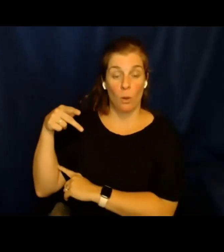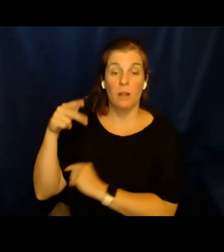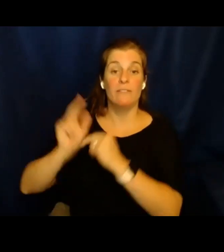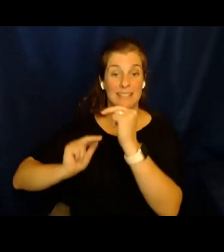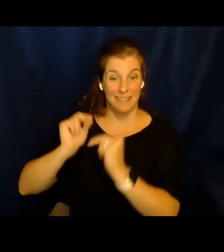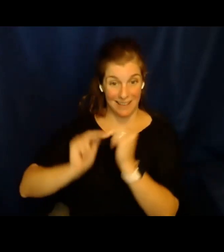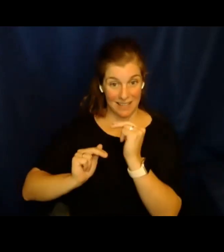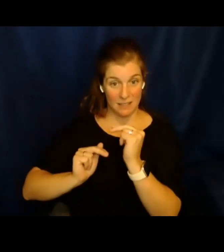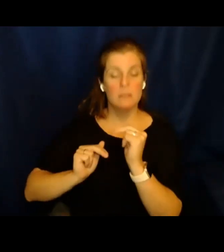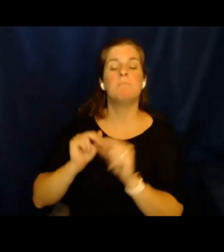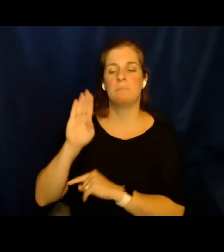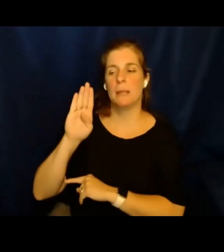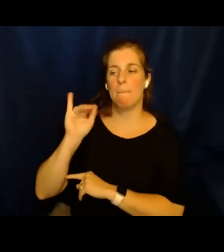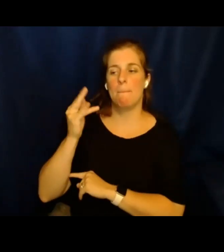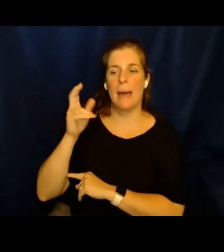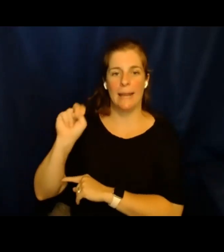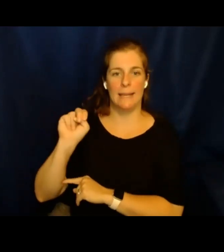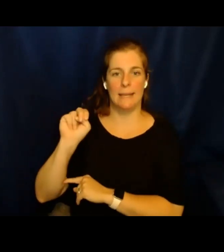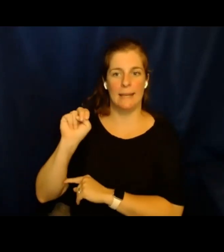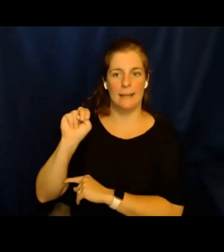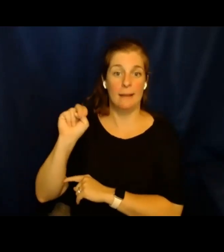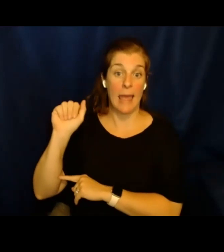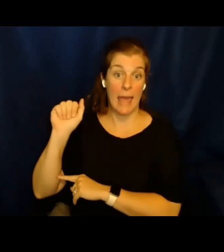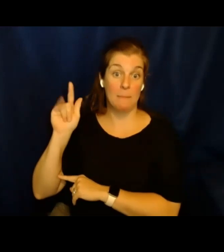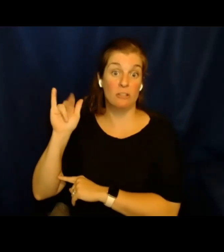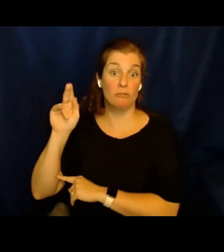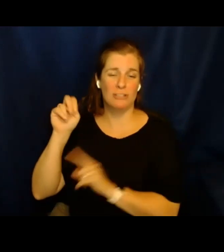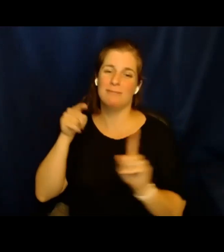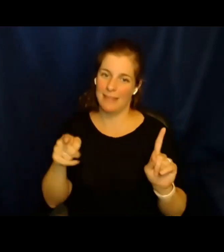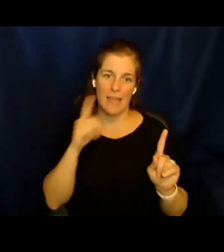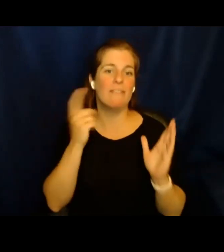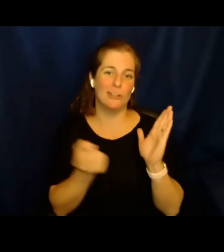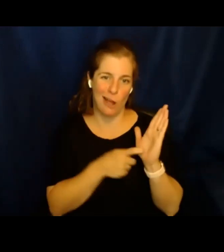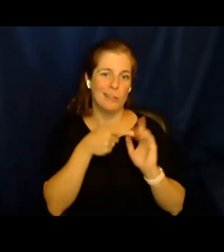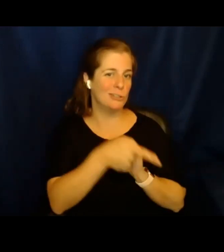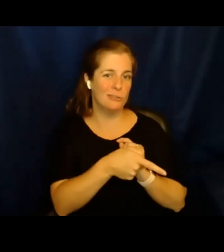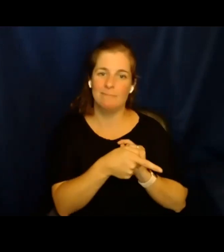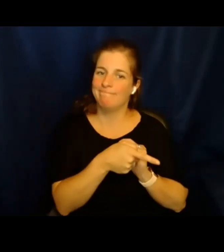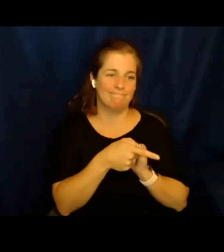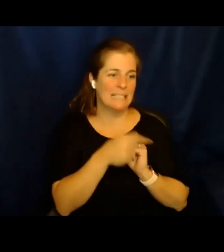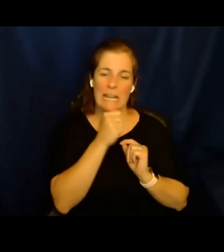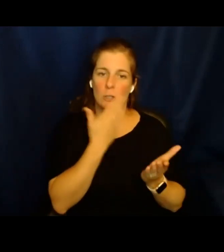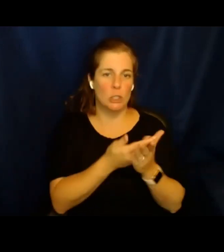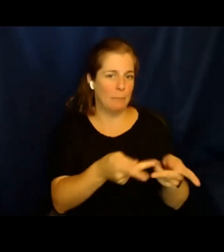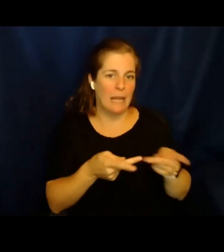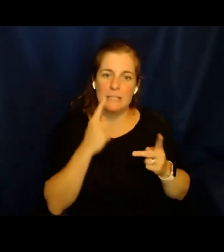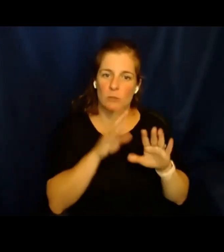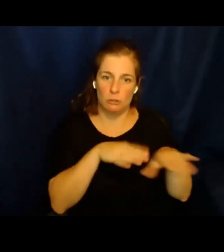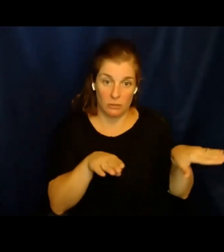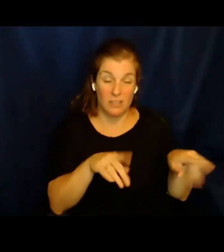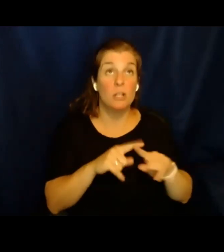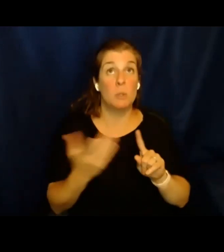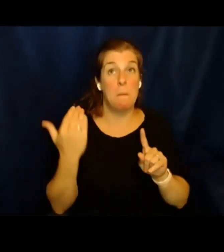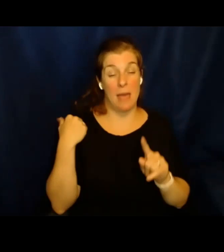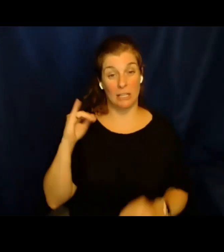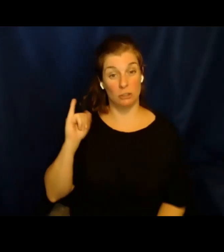centros de la patrulla fronteriza, bueno, la administración ha reconocido que estas son instalaciones que